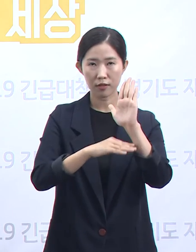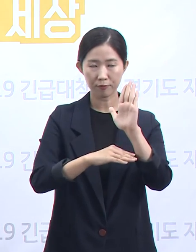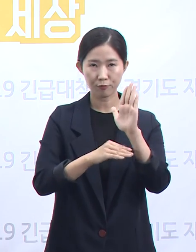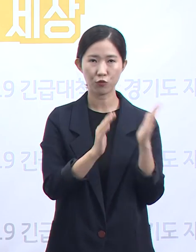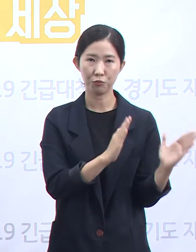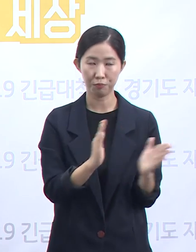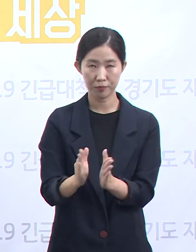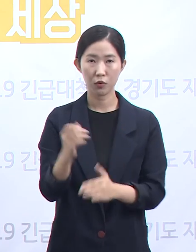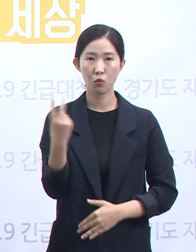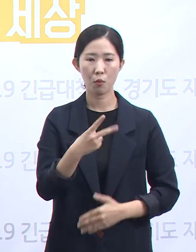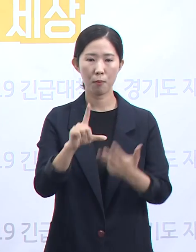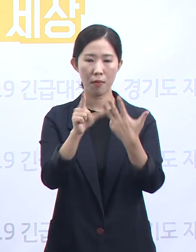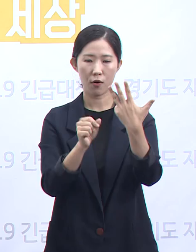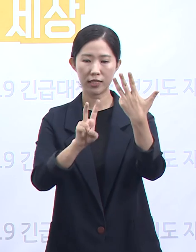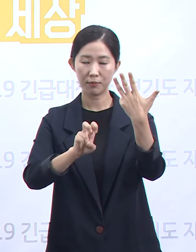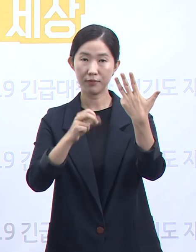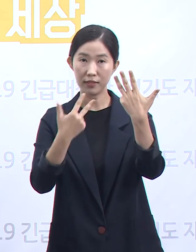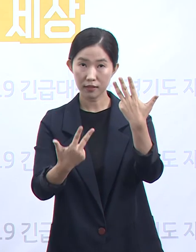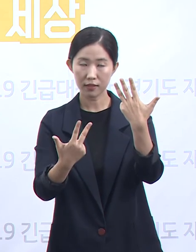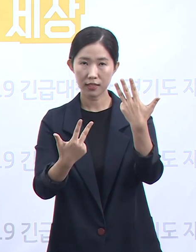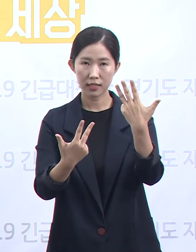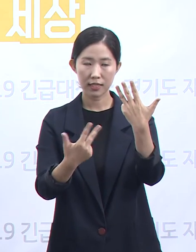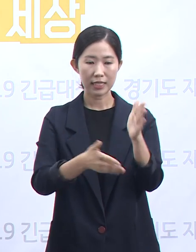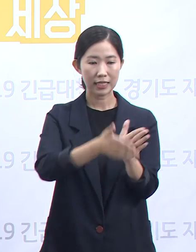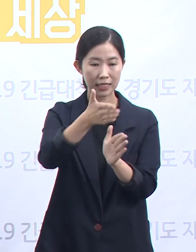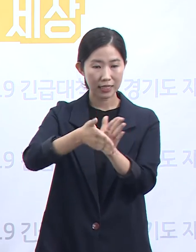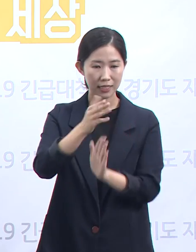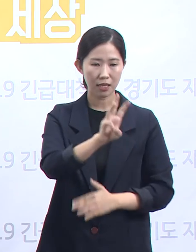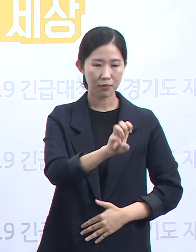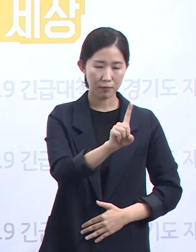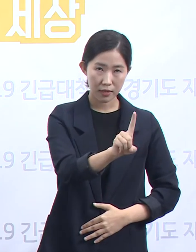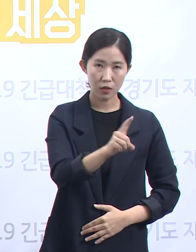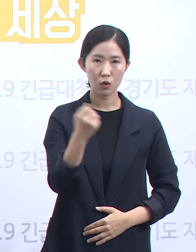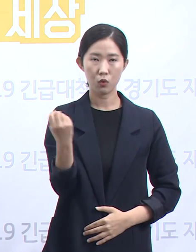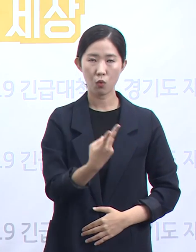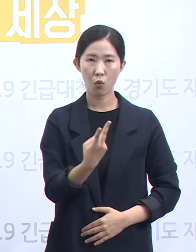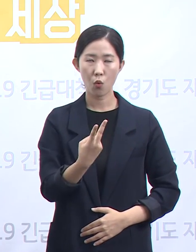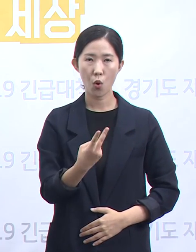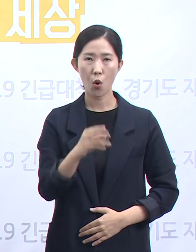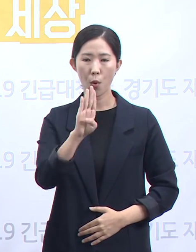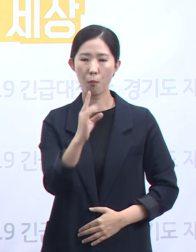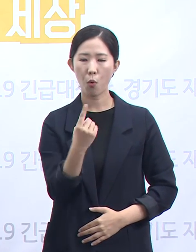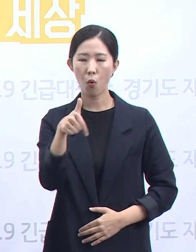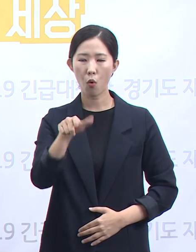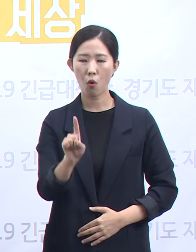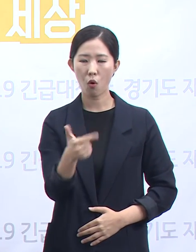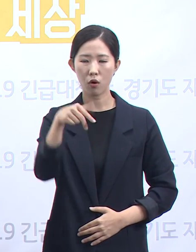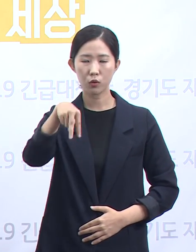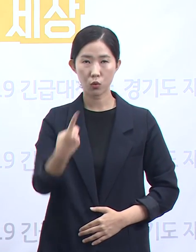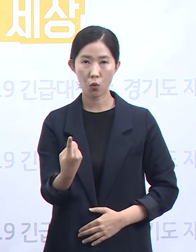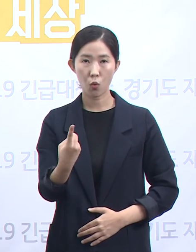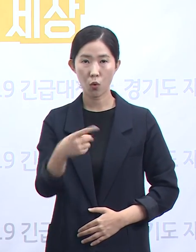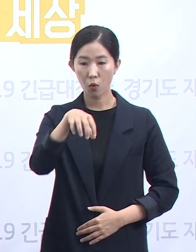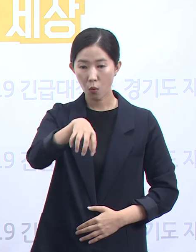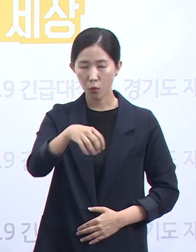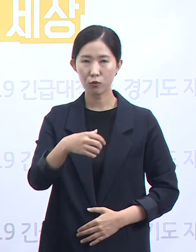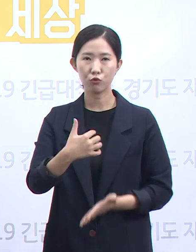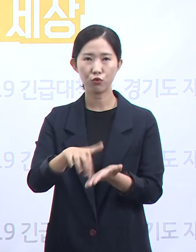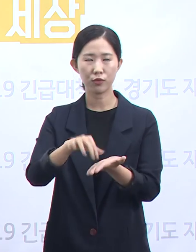27일 31개 시군과 46개 보건소를 대상으로 홈케어 시스템의 도입 취지,